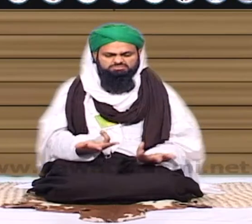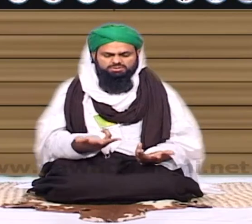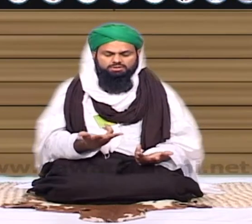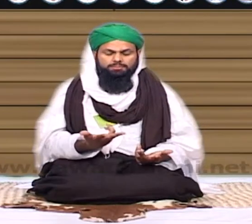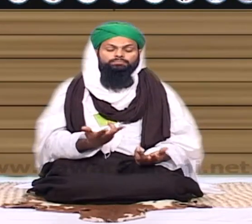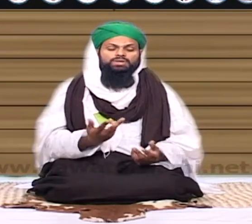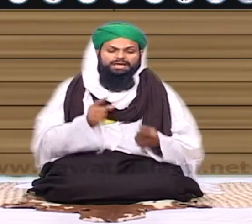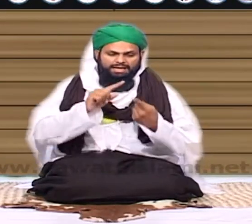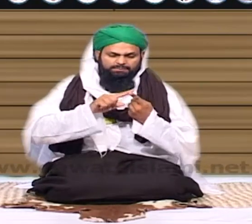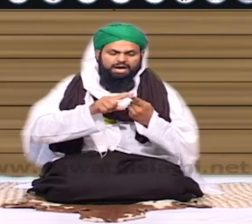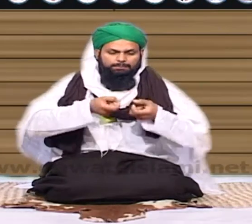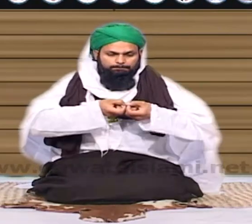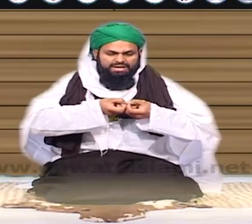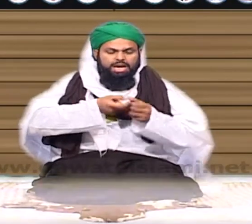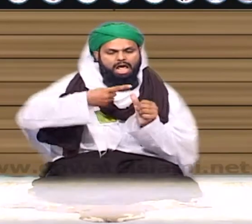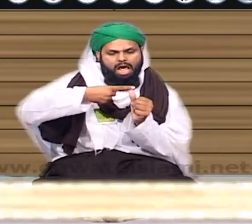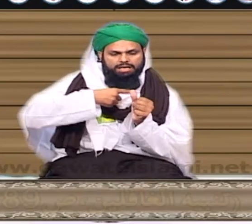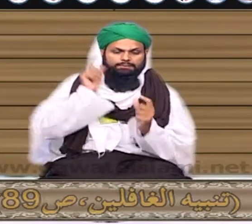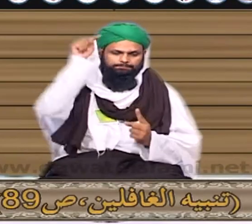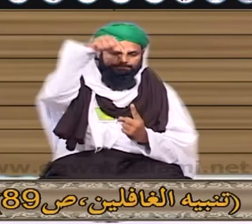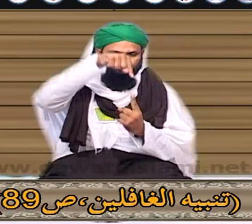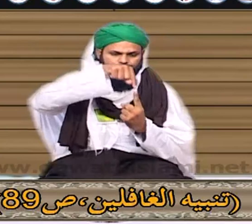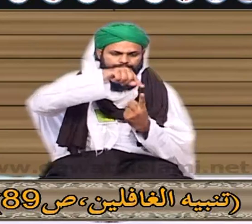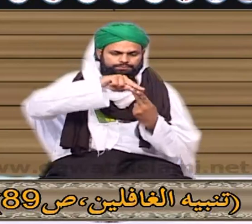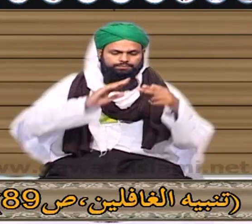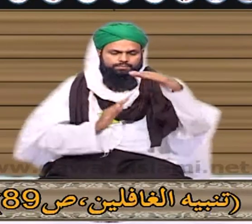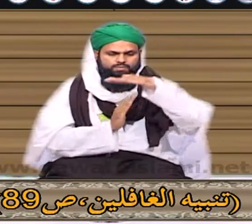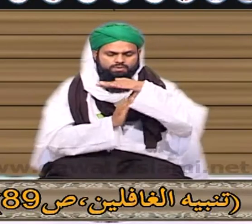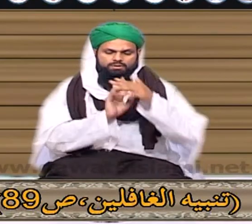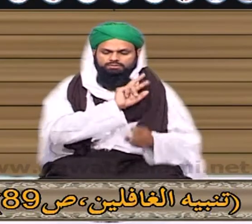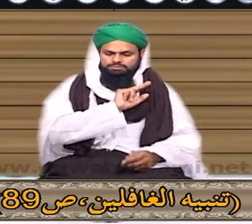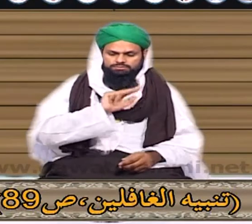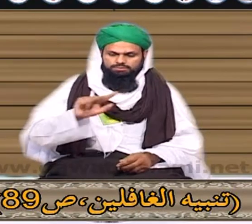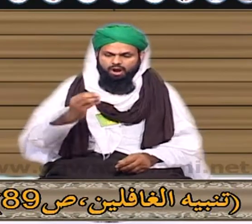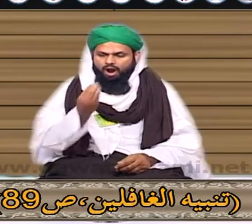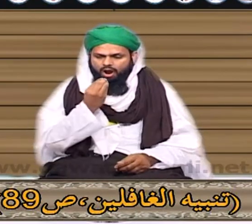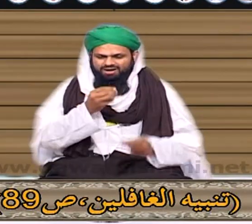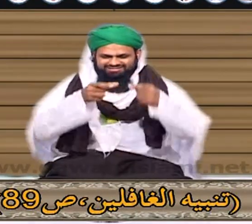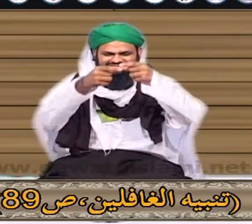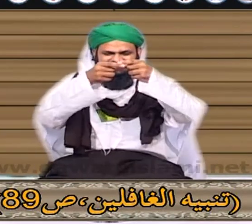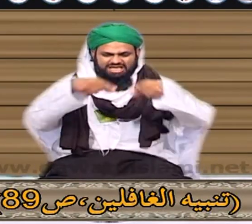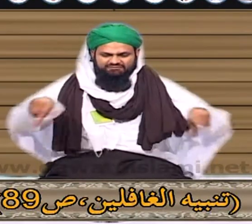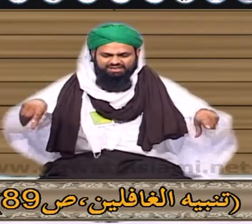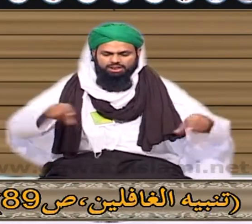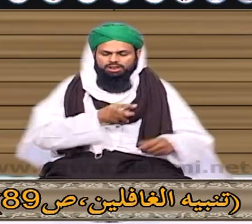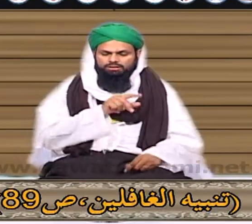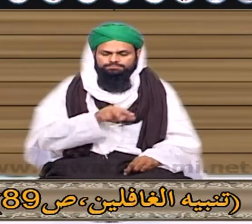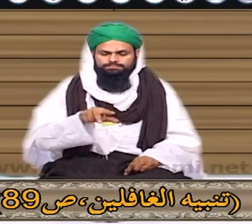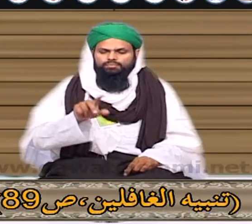تھے حضرت ابراہیم بن عدم رحمت اللہ علیہی کا ظالمت باقیہ ہے کہ ایک بار کسی دعوت پر آپ پشیب لے گئے